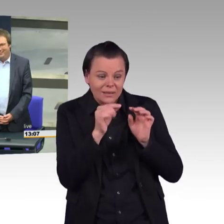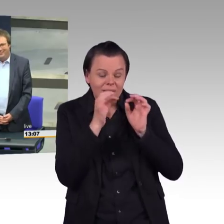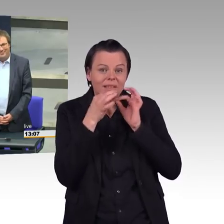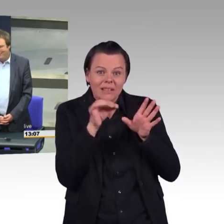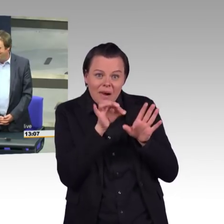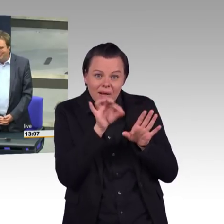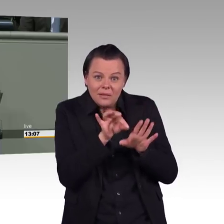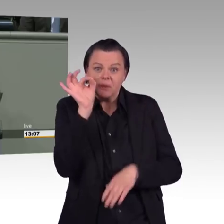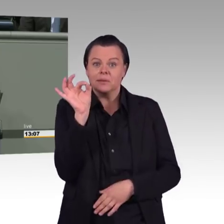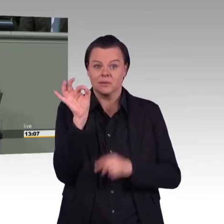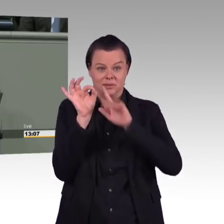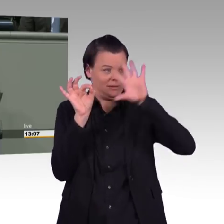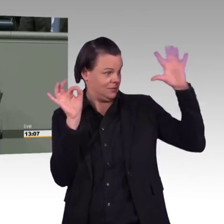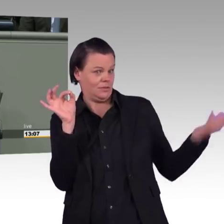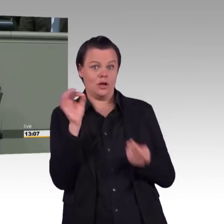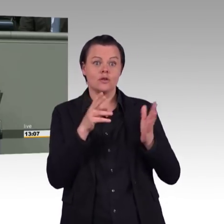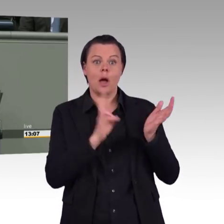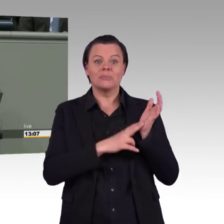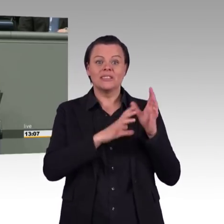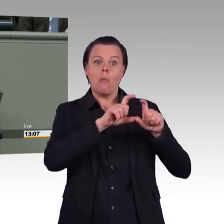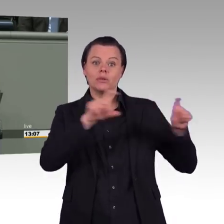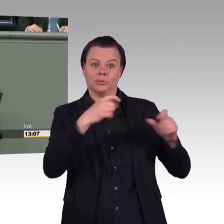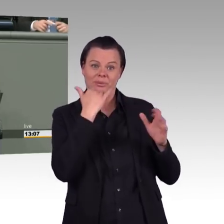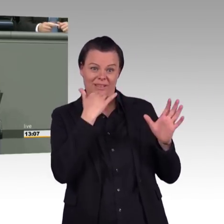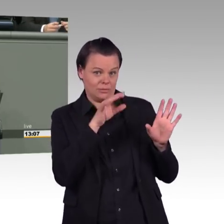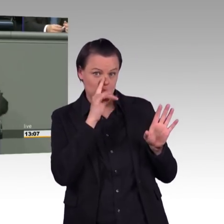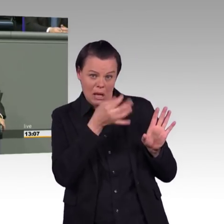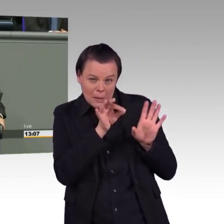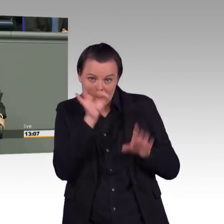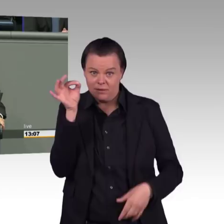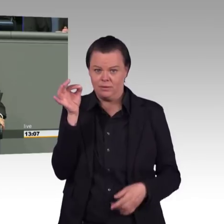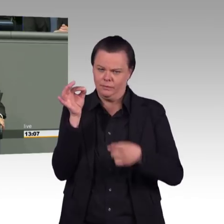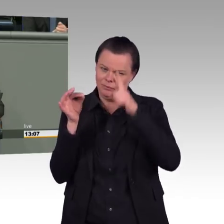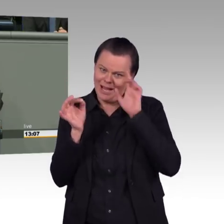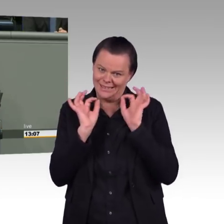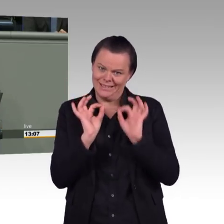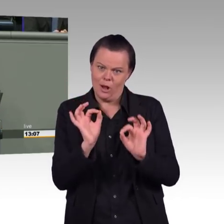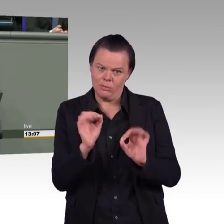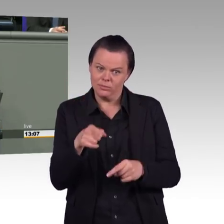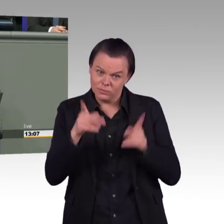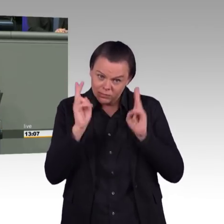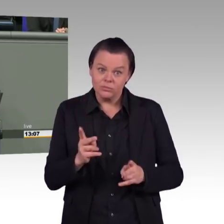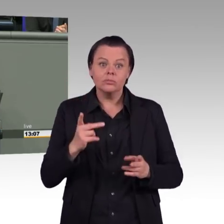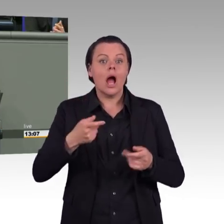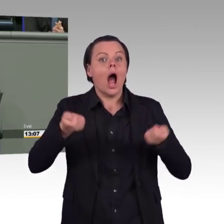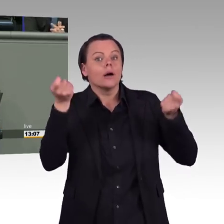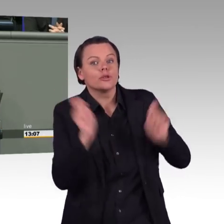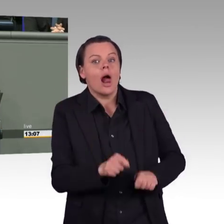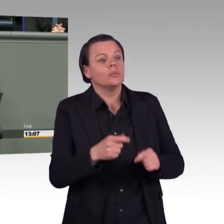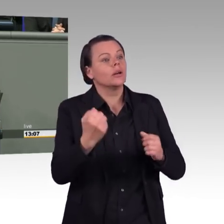Mit Ihnen geht es überhaupt gar nicht weiter, weil Sie einfach den Schlüssel herumdrehen und da ist das für Sie erledigt. Aber für uns ist das lange nicht erledigt.